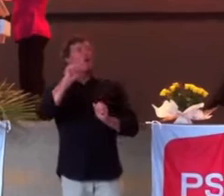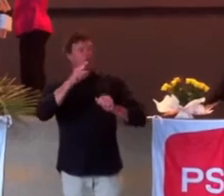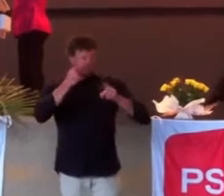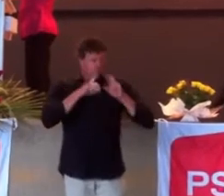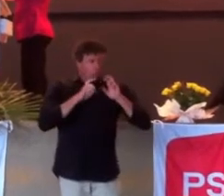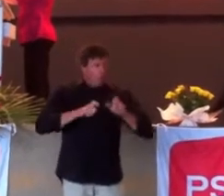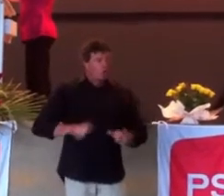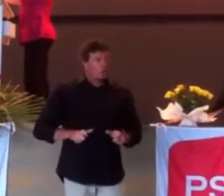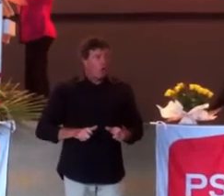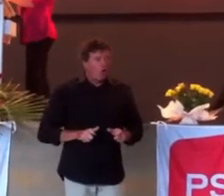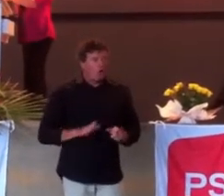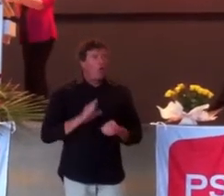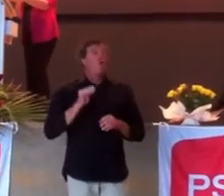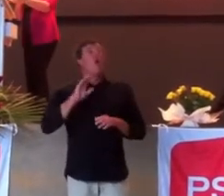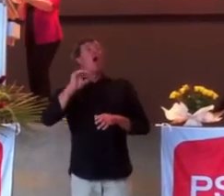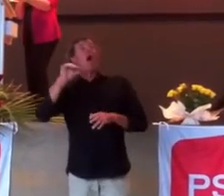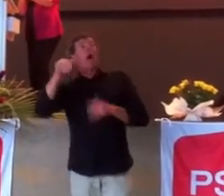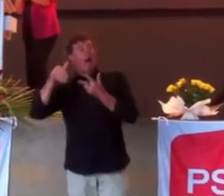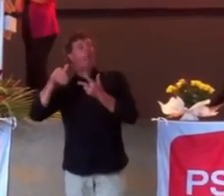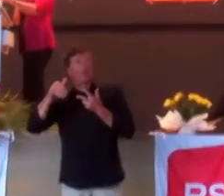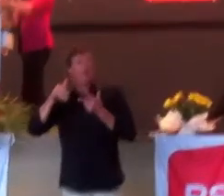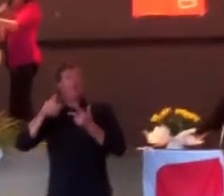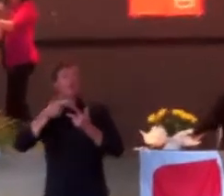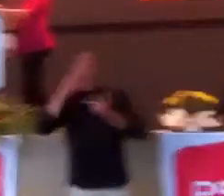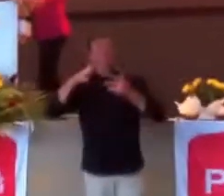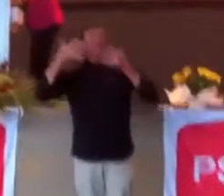le point après la campagne. Je crois que c'est la troisième solution.